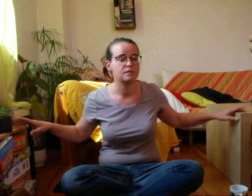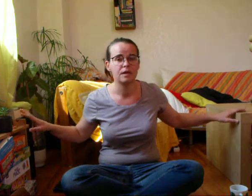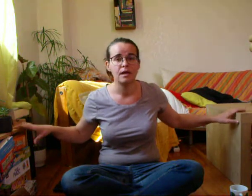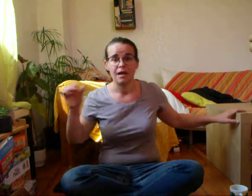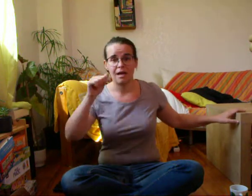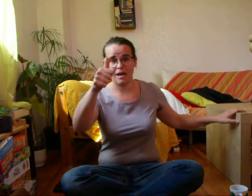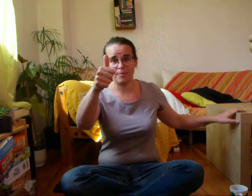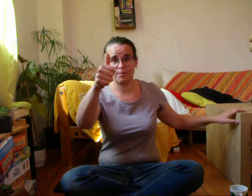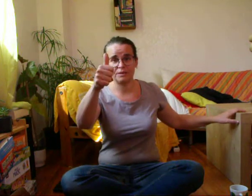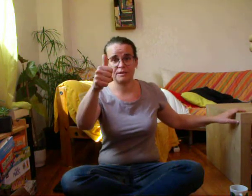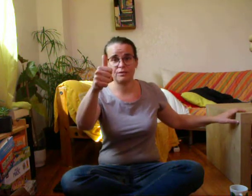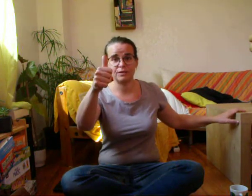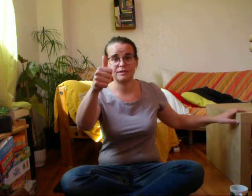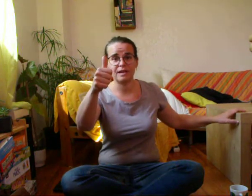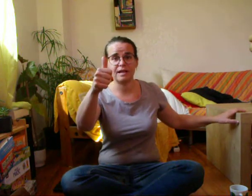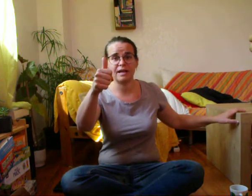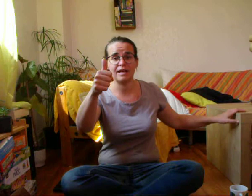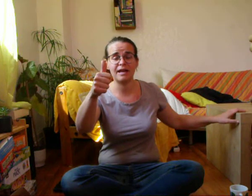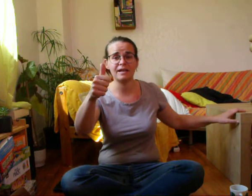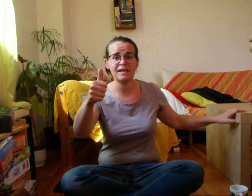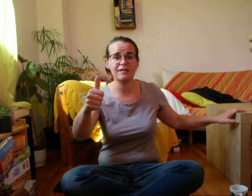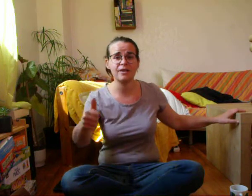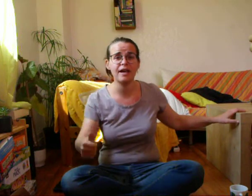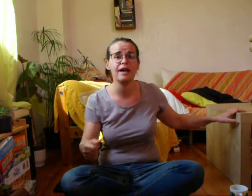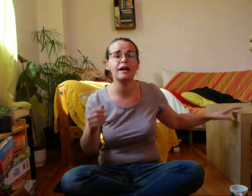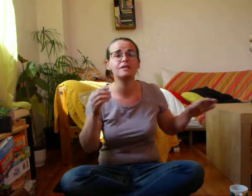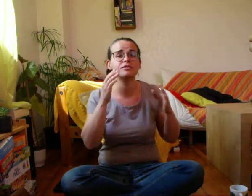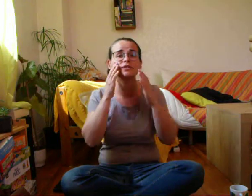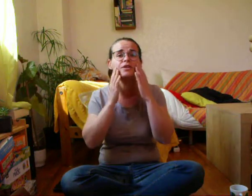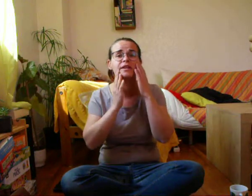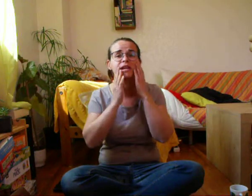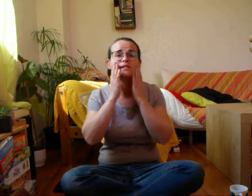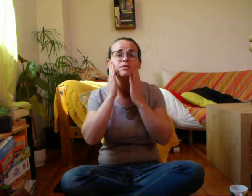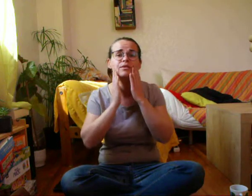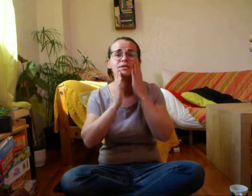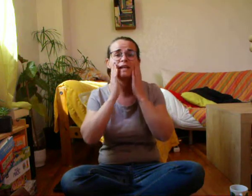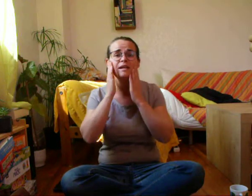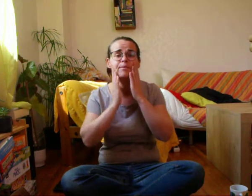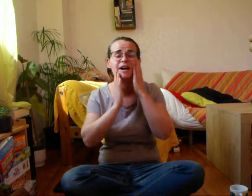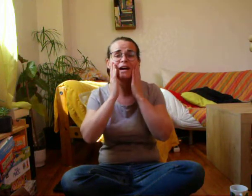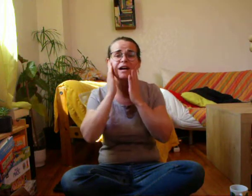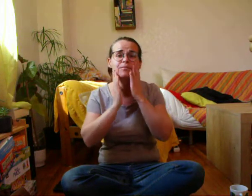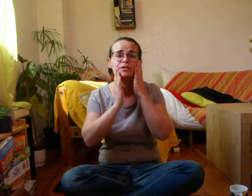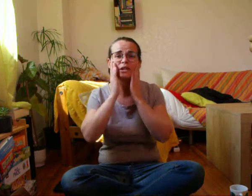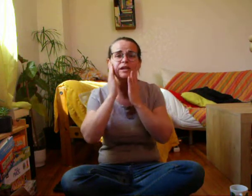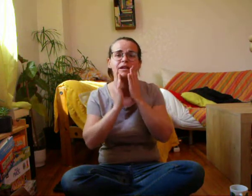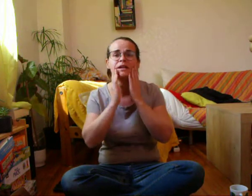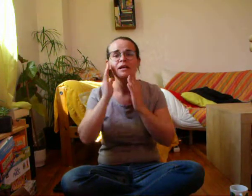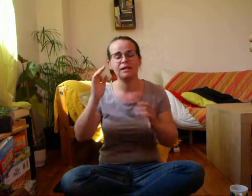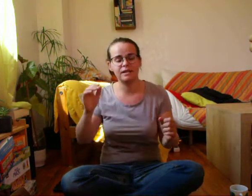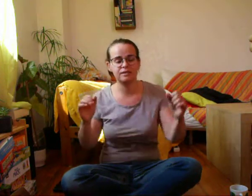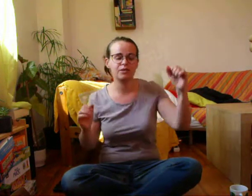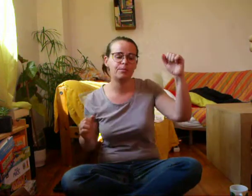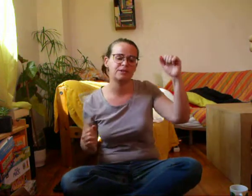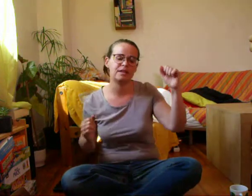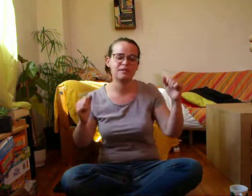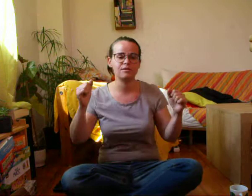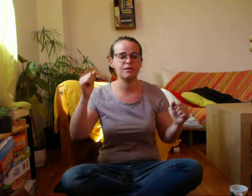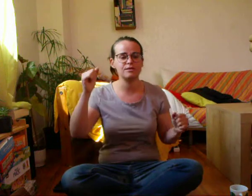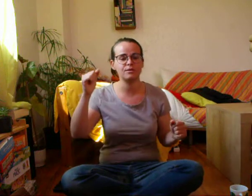Un petit ors à l'arrivée Son allaient se débarouiller Ils se posaient sur leur